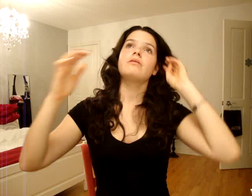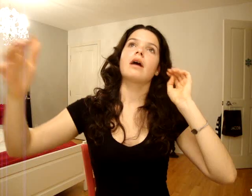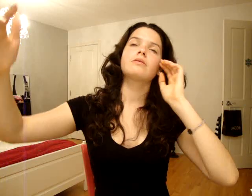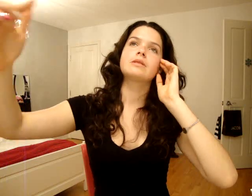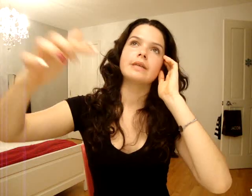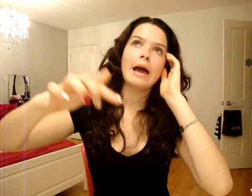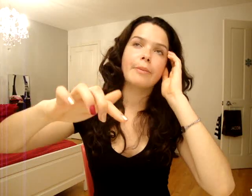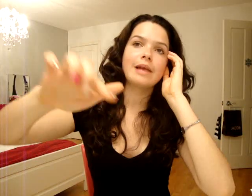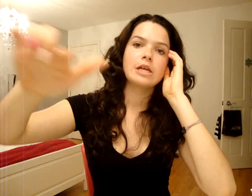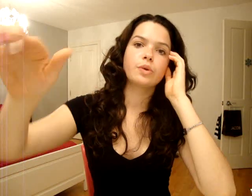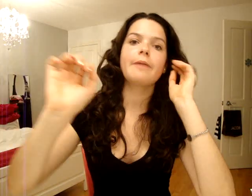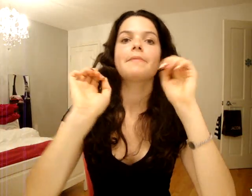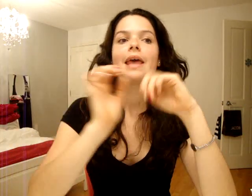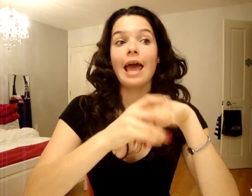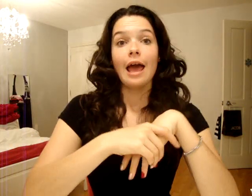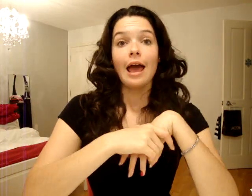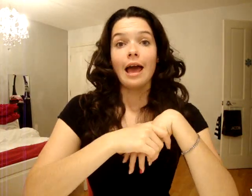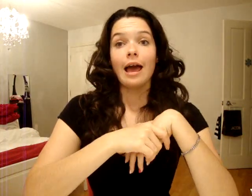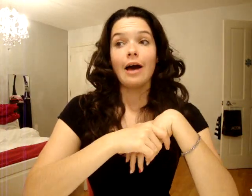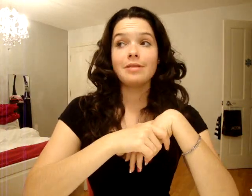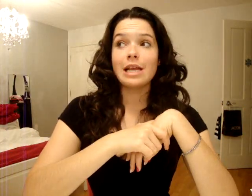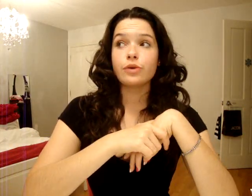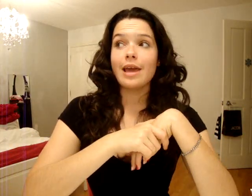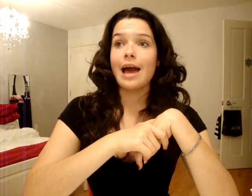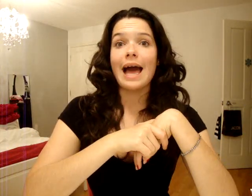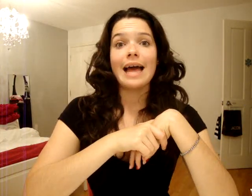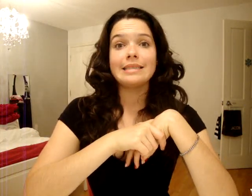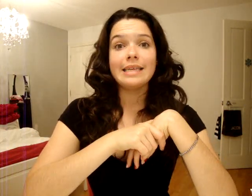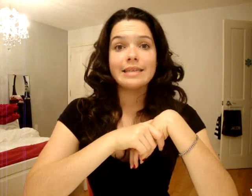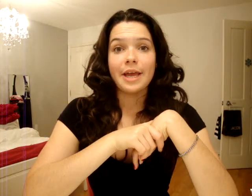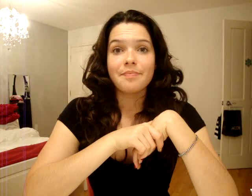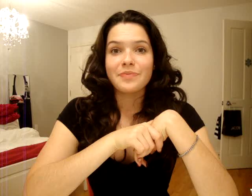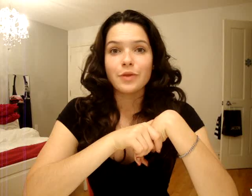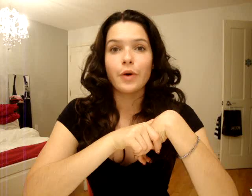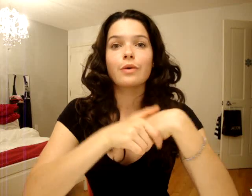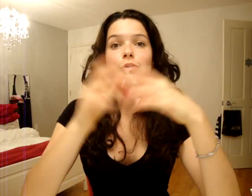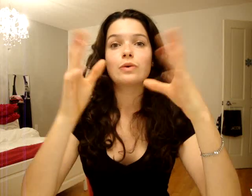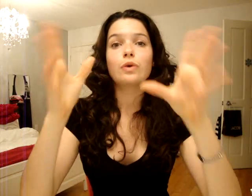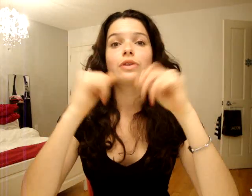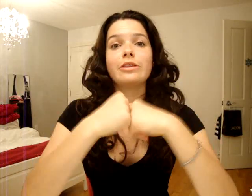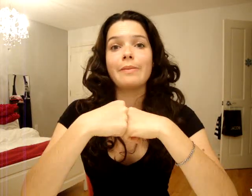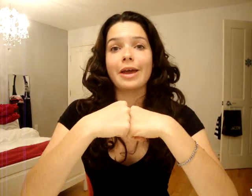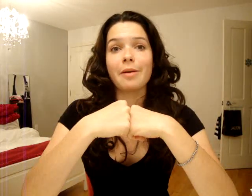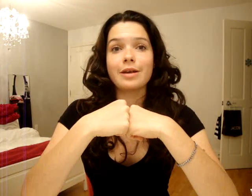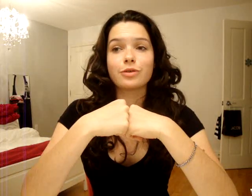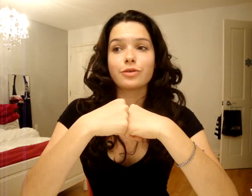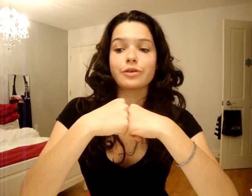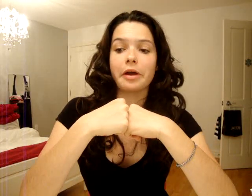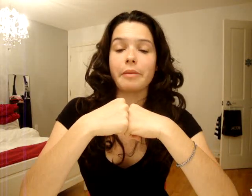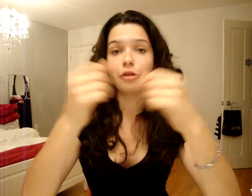on est rentré au cimetière. Après, on est allé jouer. On est allé à D-Day. Donc, au jour de débarquement sur... En